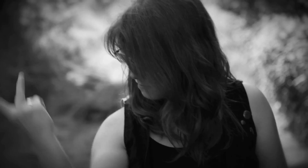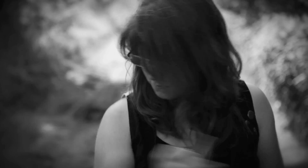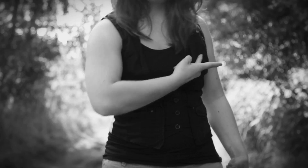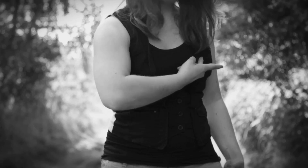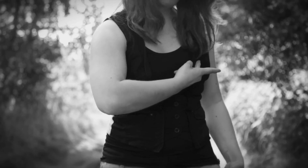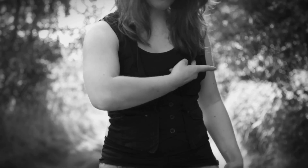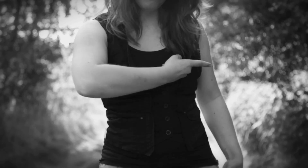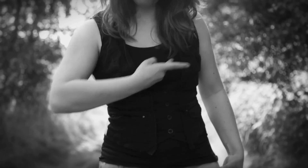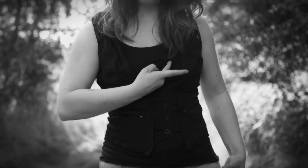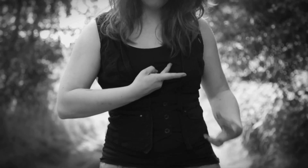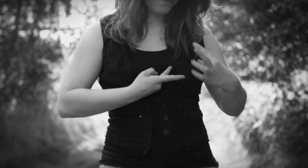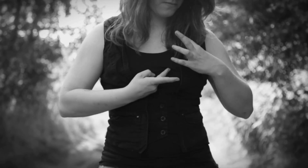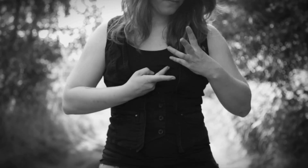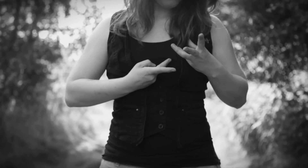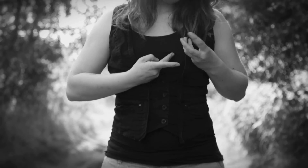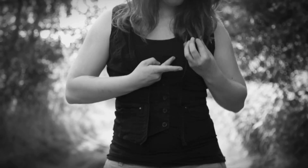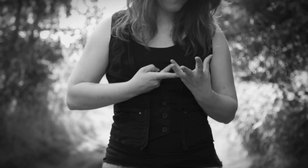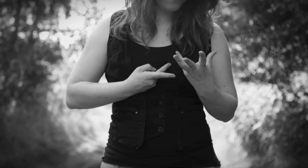tut mir nicht gut, mich an dich zu erinnern